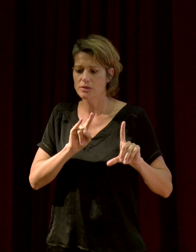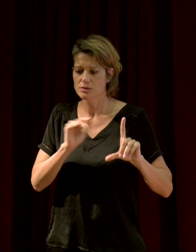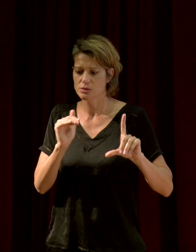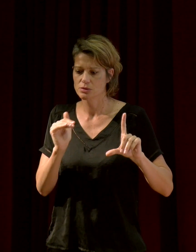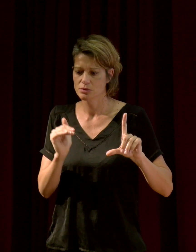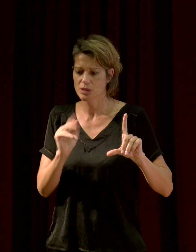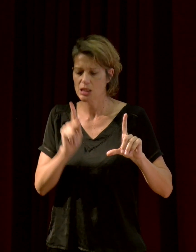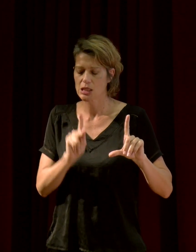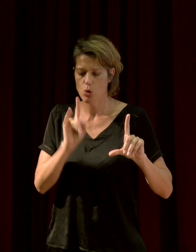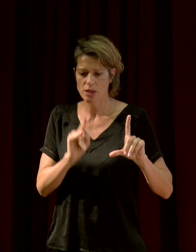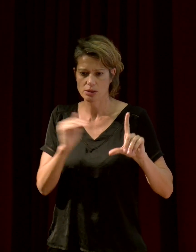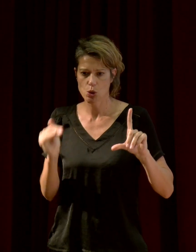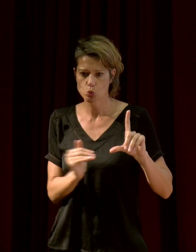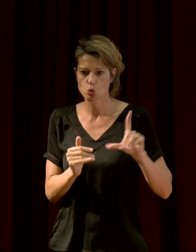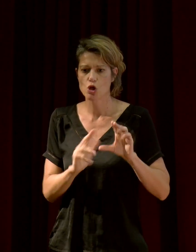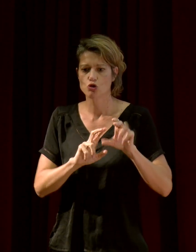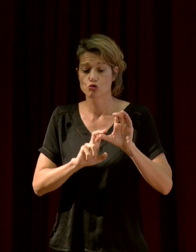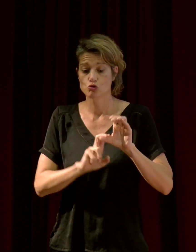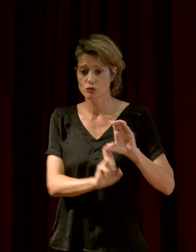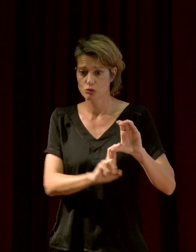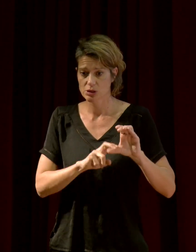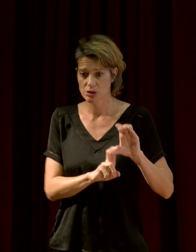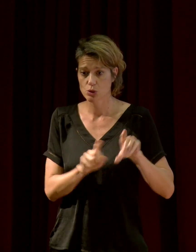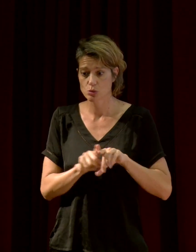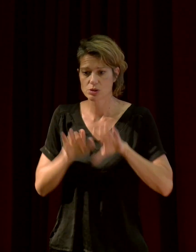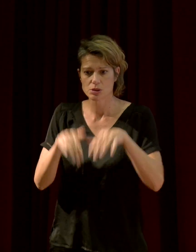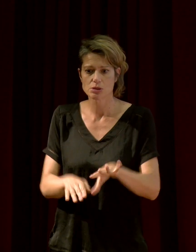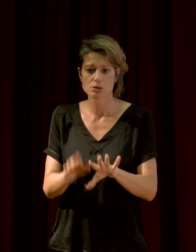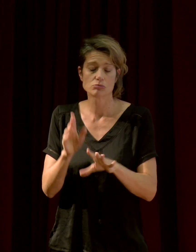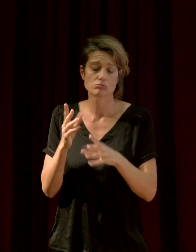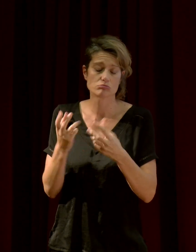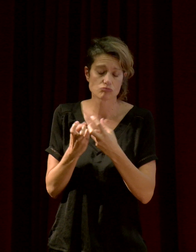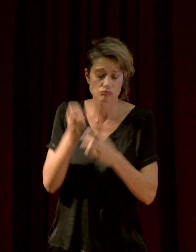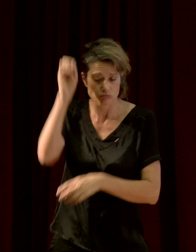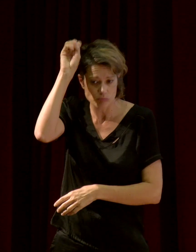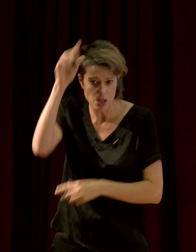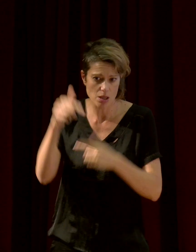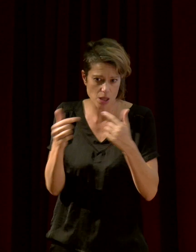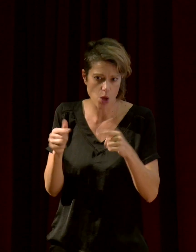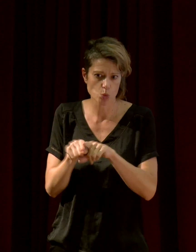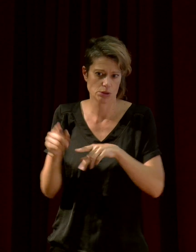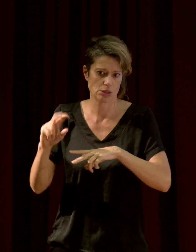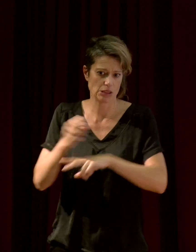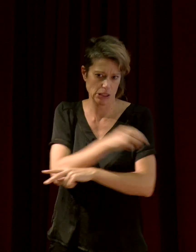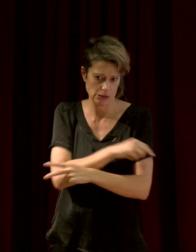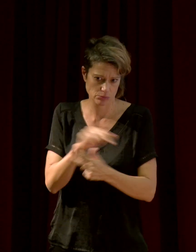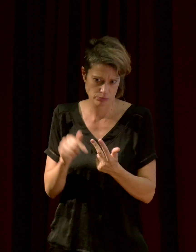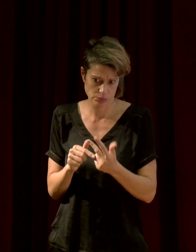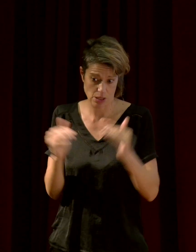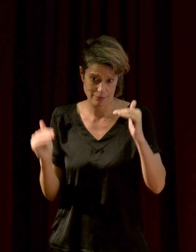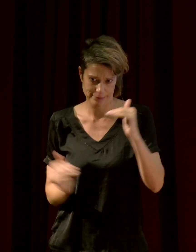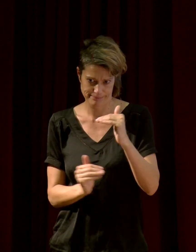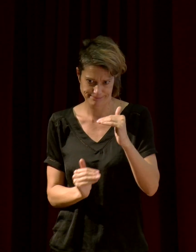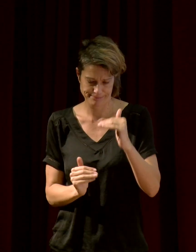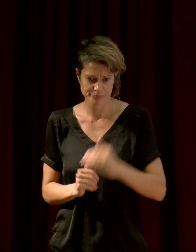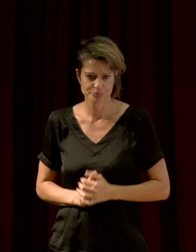mammifères marins, et puis certains insectes. Alors, on a observé, en effet, dans certains cas, qu'il y avait un partage de l